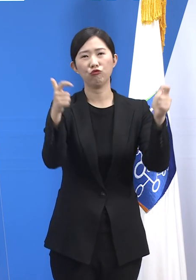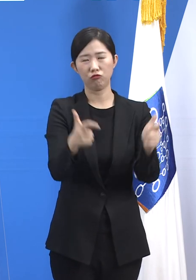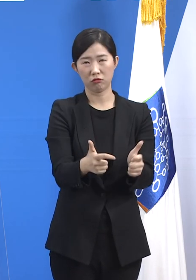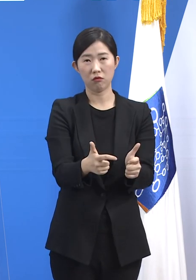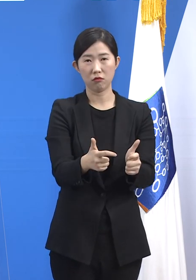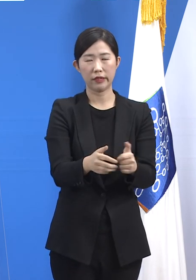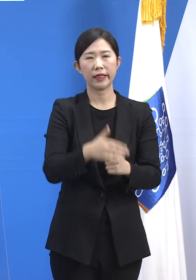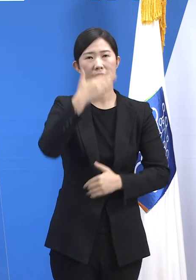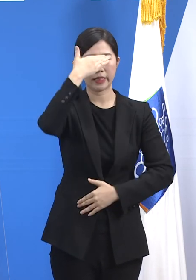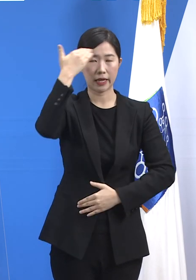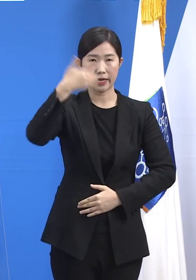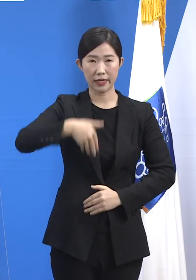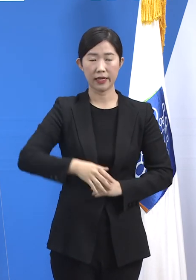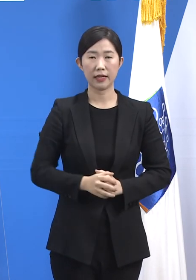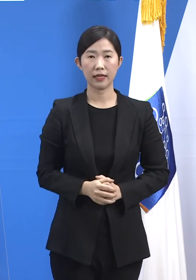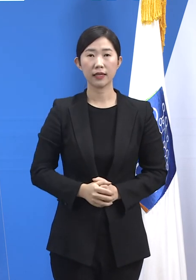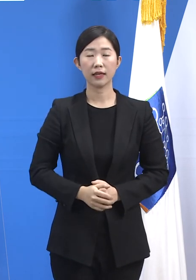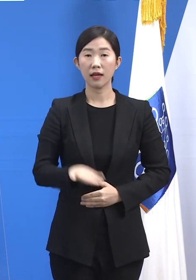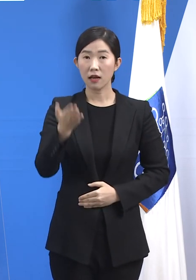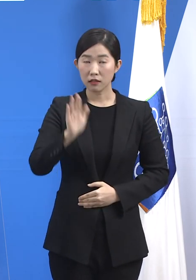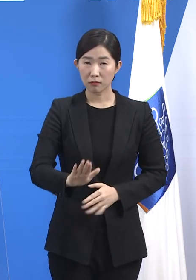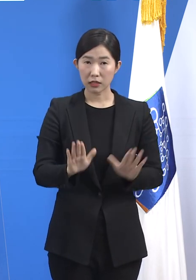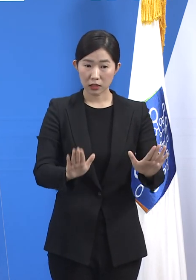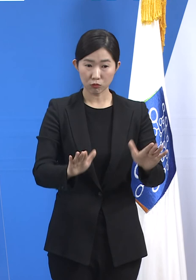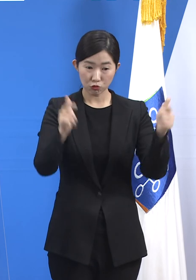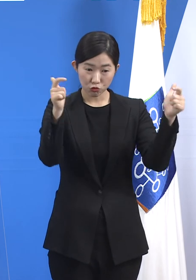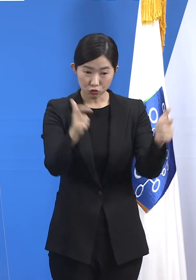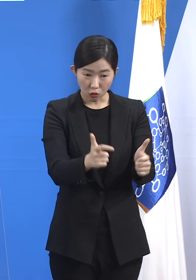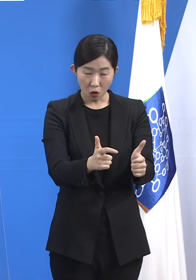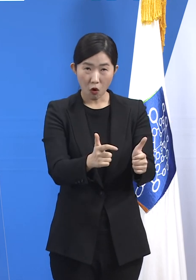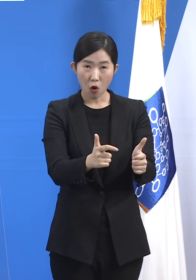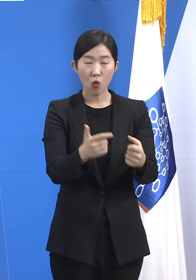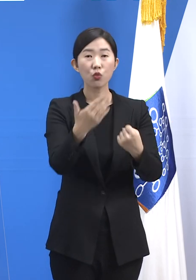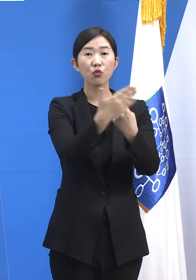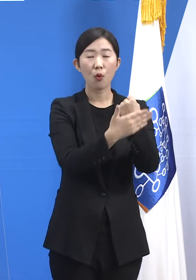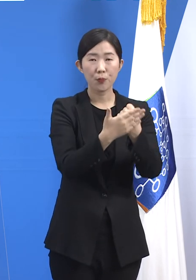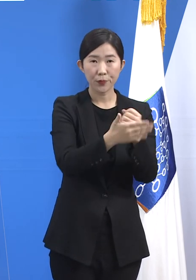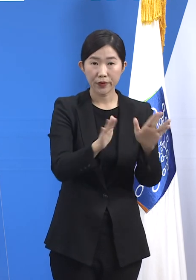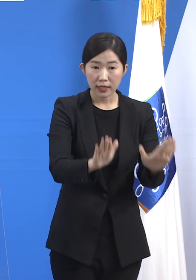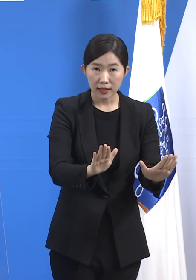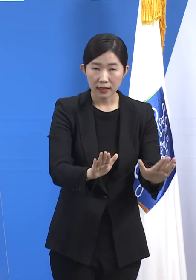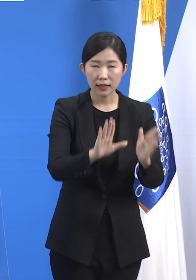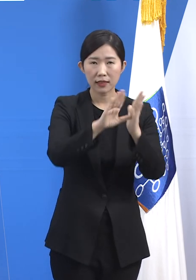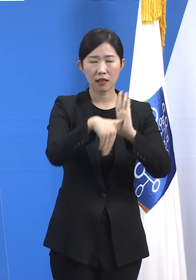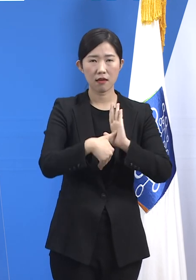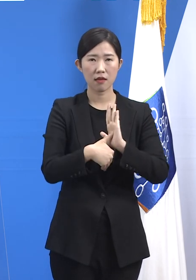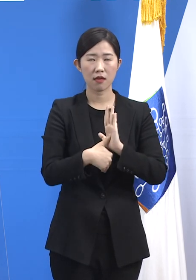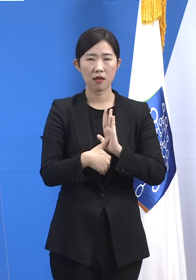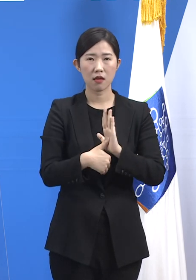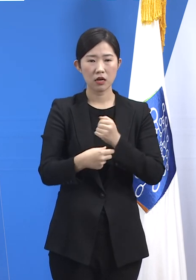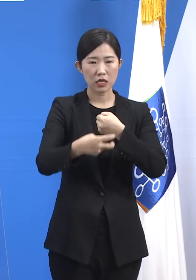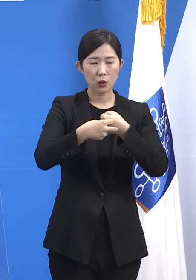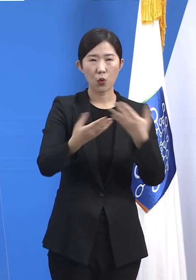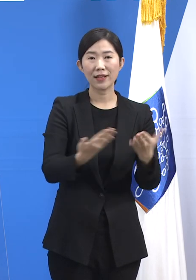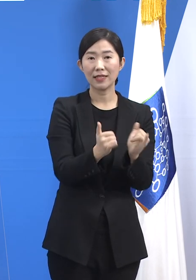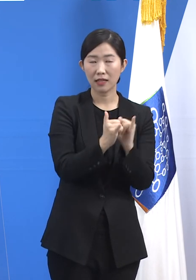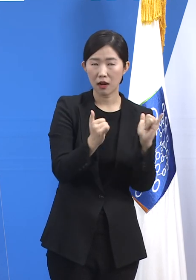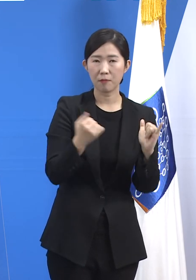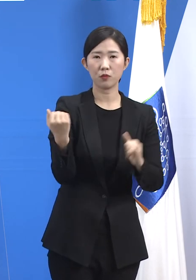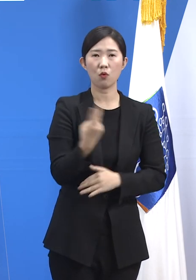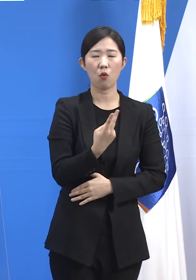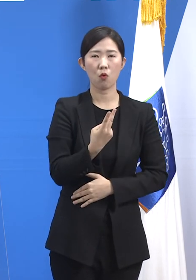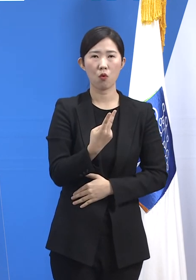이 귀중한 시간이 현장 일꾼들의 헌신 그리고 생업의 곤란과 고통을 감수한